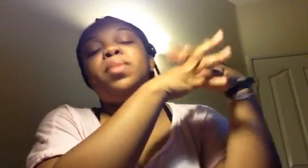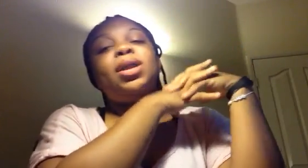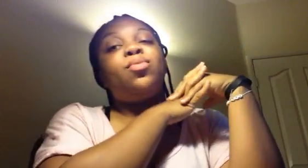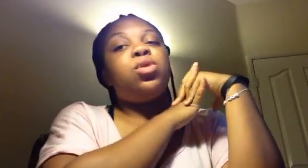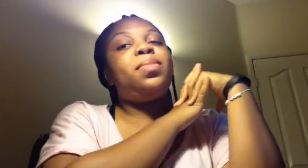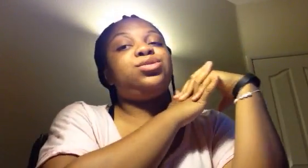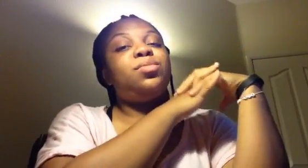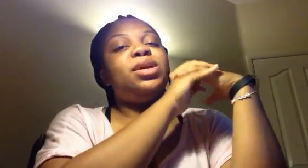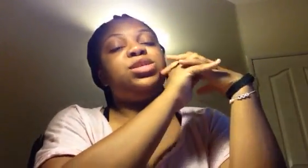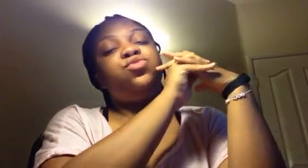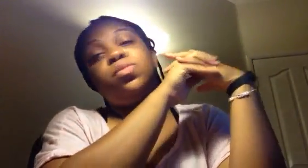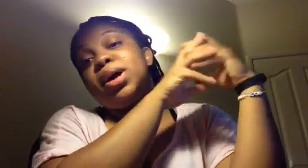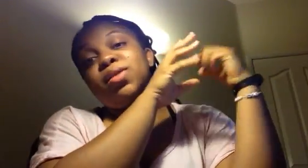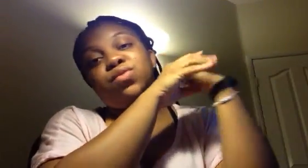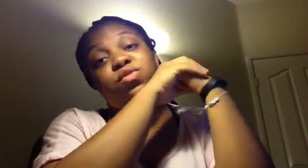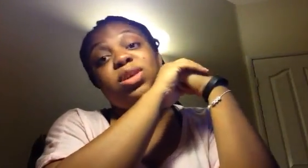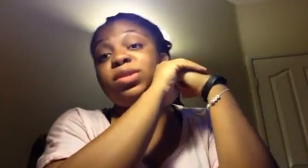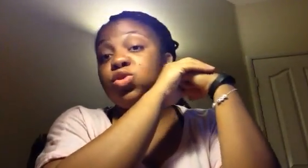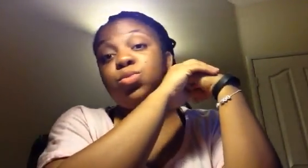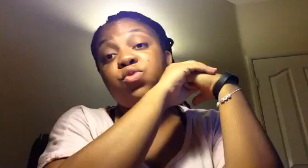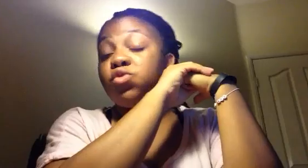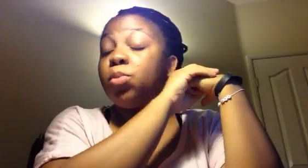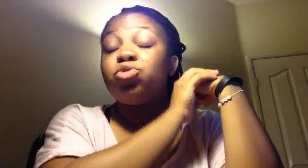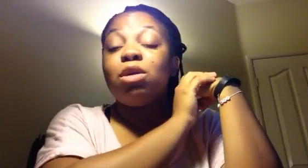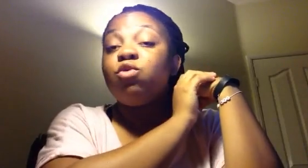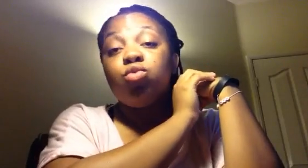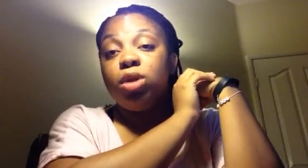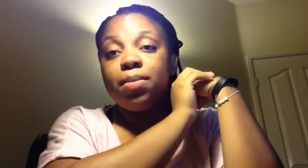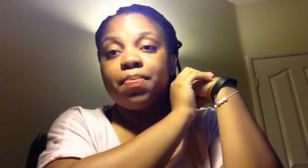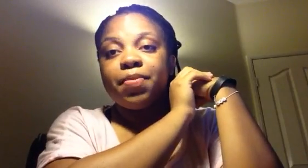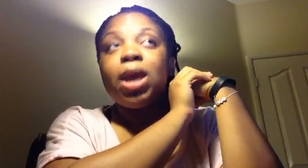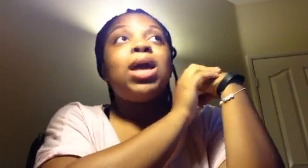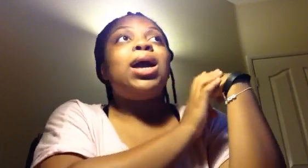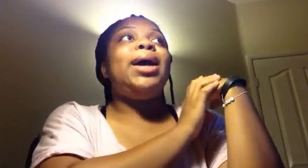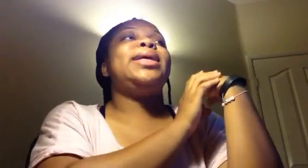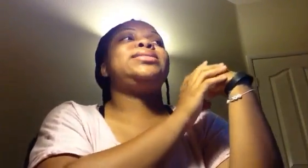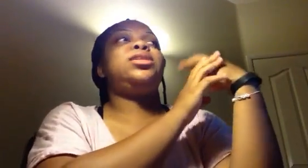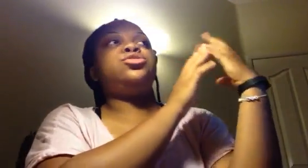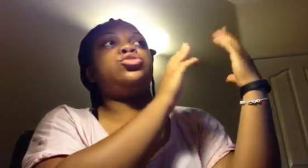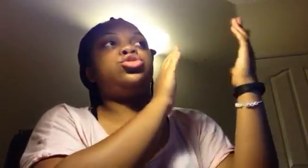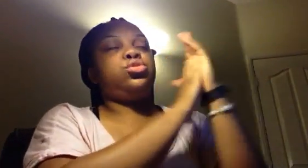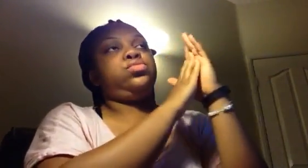parler. Parce que maintenant, si vous nous parlez fort, vous savez ce qu peut vous faire. peut souvent vous couder. Alexandre Son,